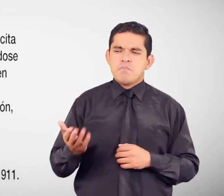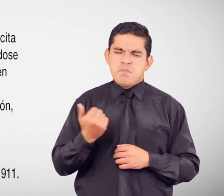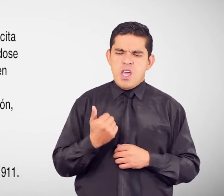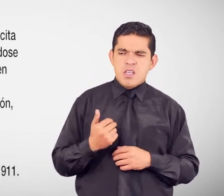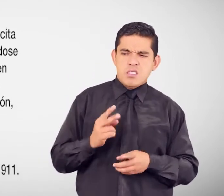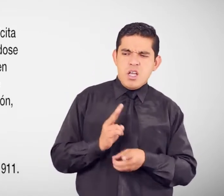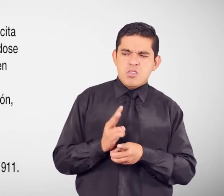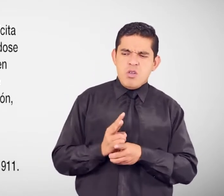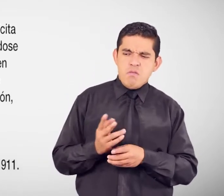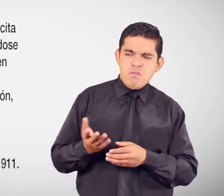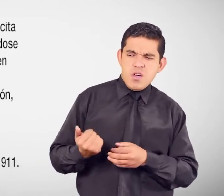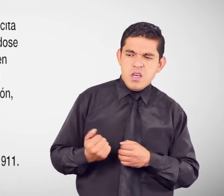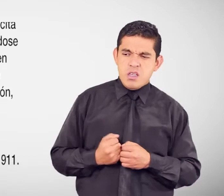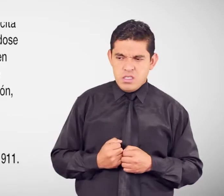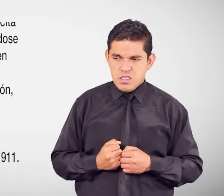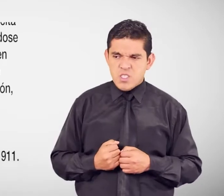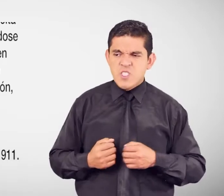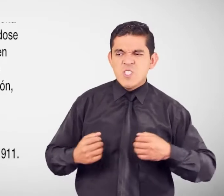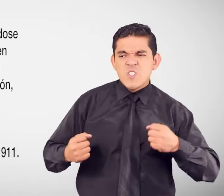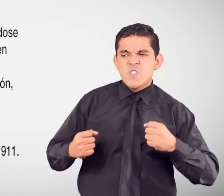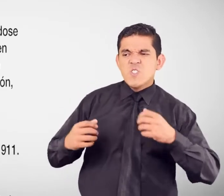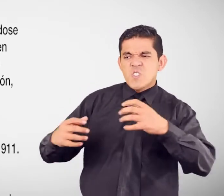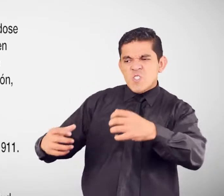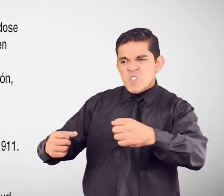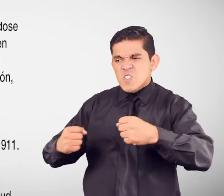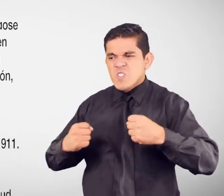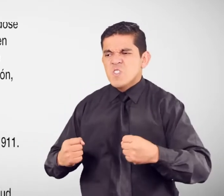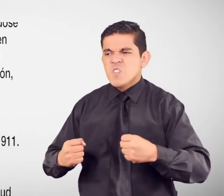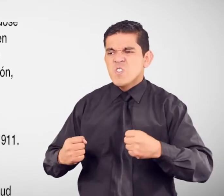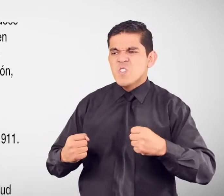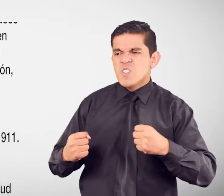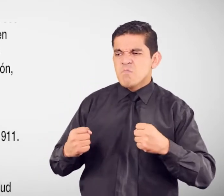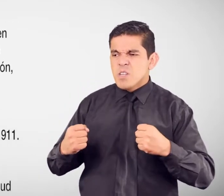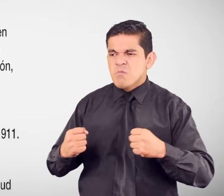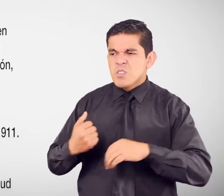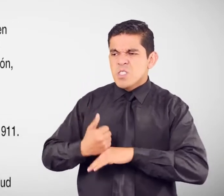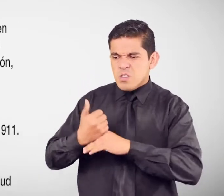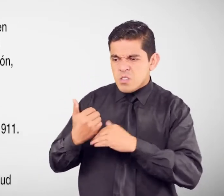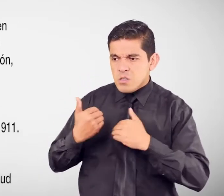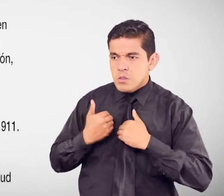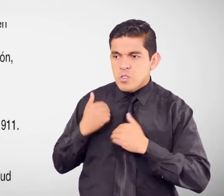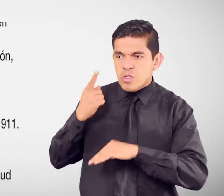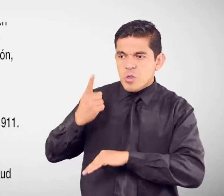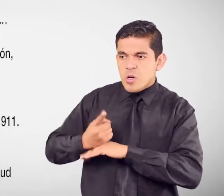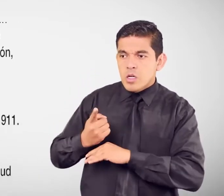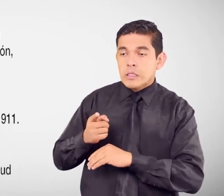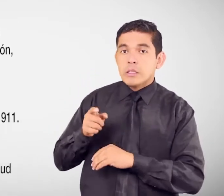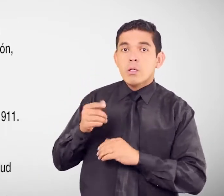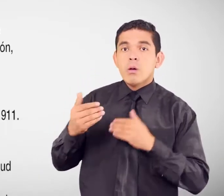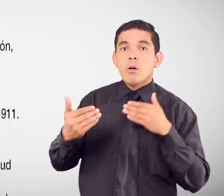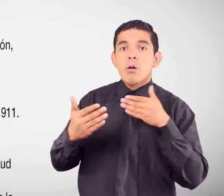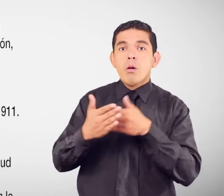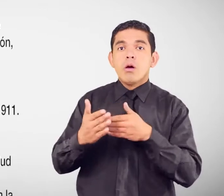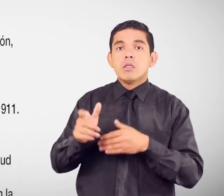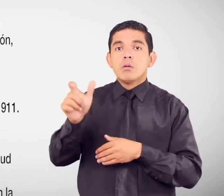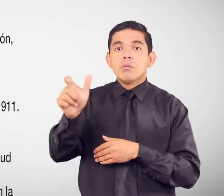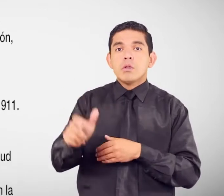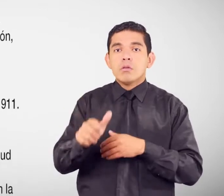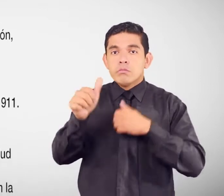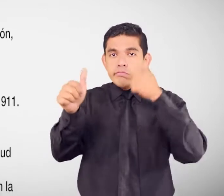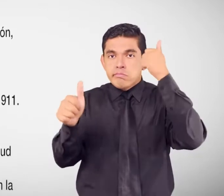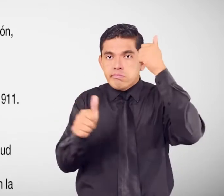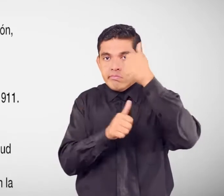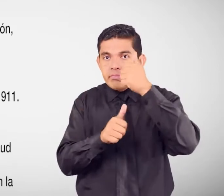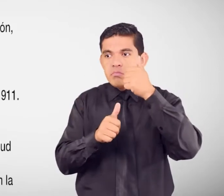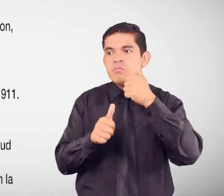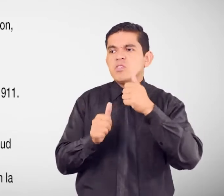autoridad En contra de una persona Subordinada De menor jerarquía Mediante la intimidación Amenaza O